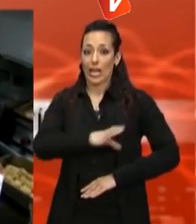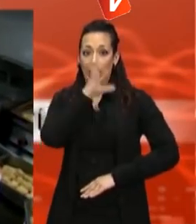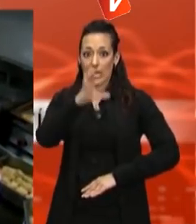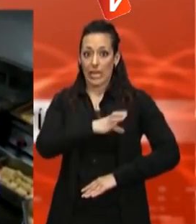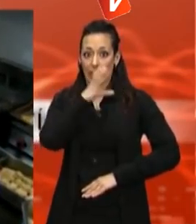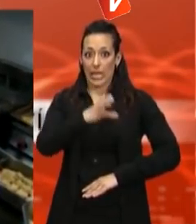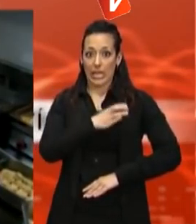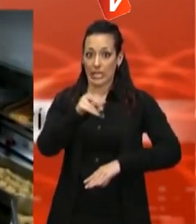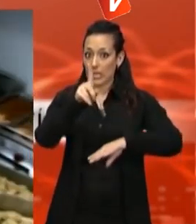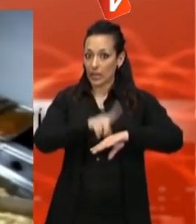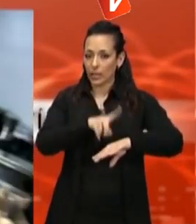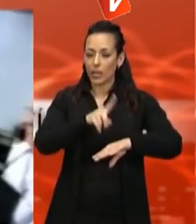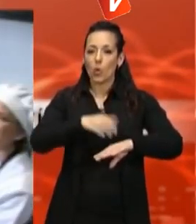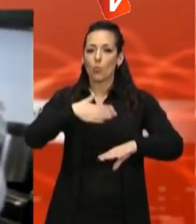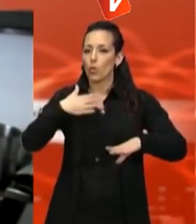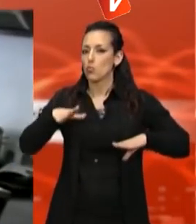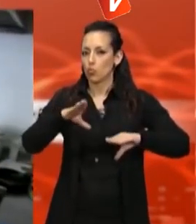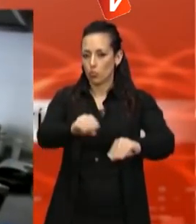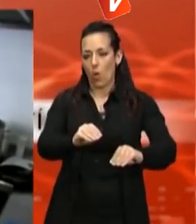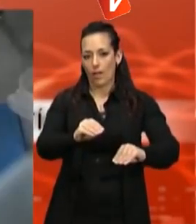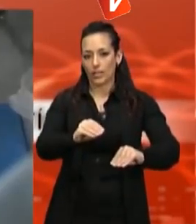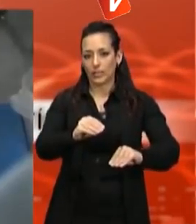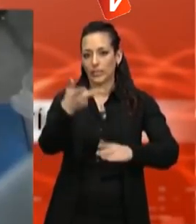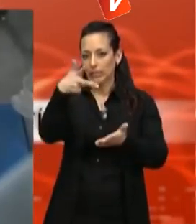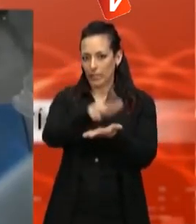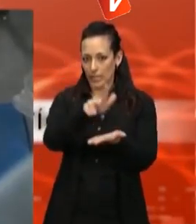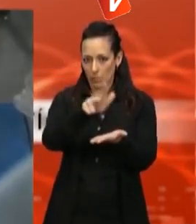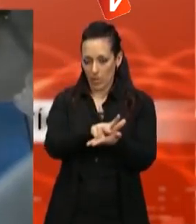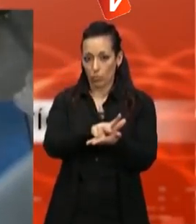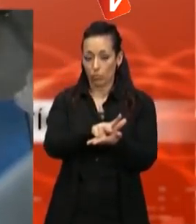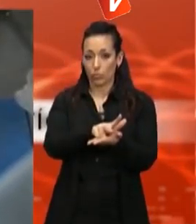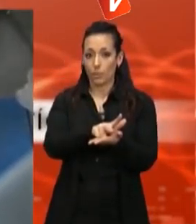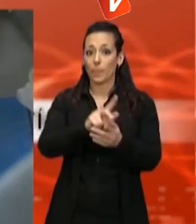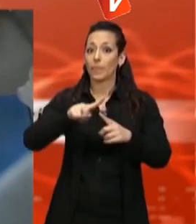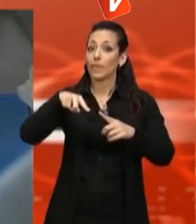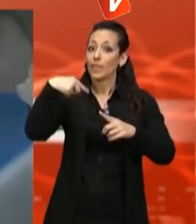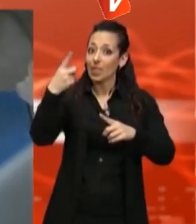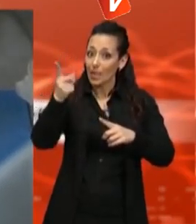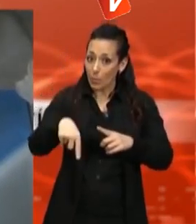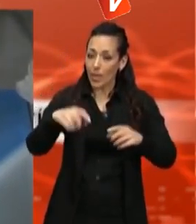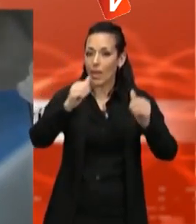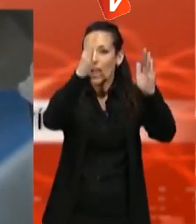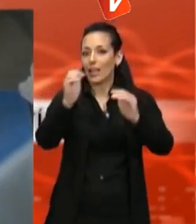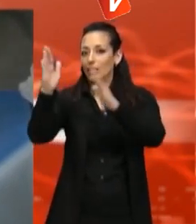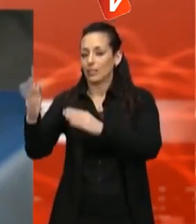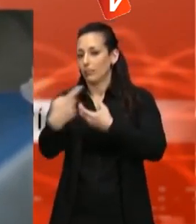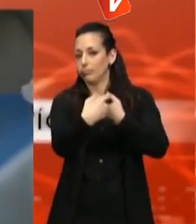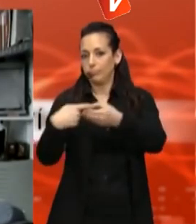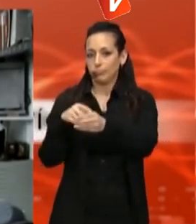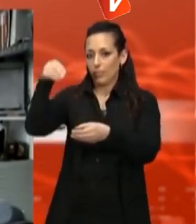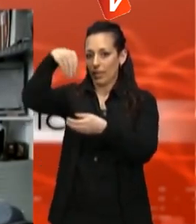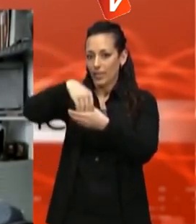usuaris del restaurant durant tres mesos. També faran tasques a la resta d'entitats de la xarxa de l'EI, segons els seus